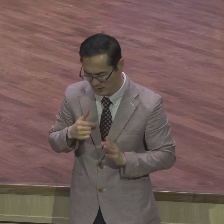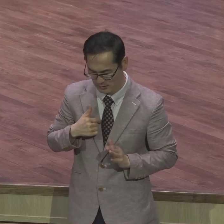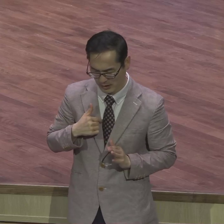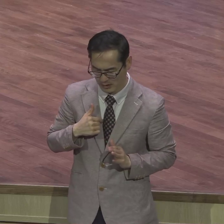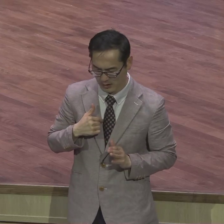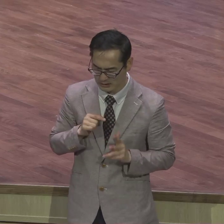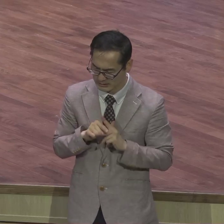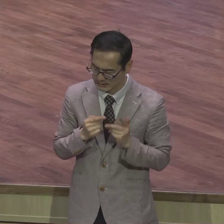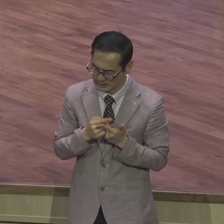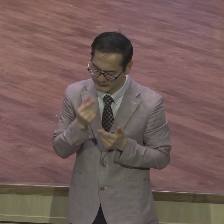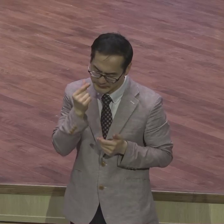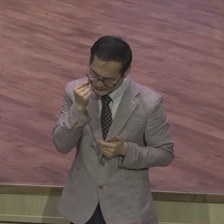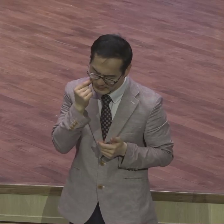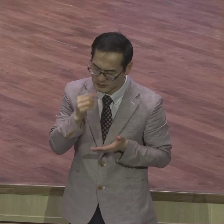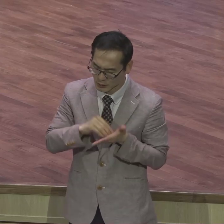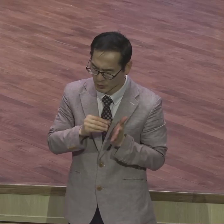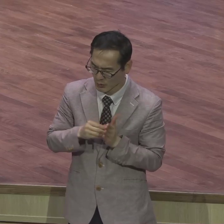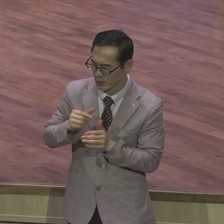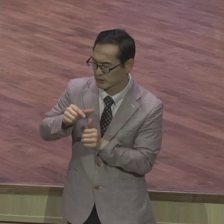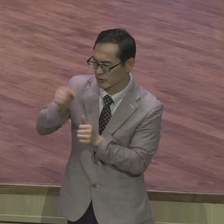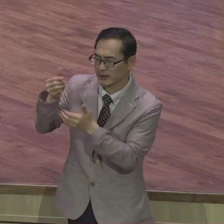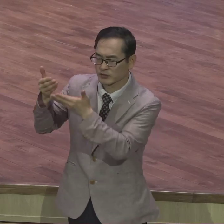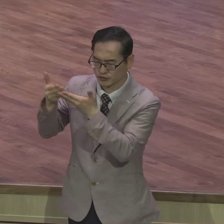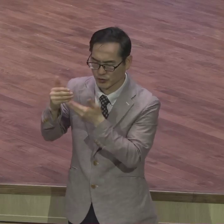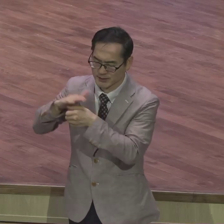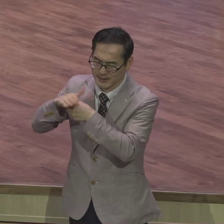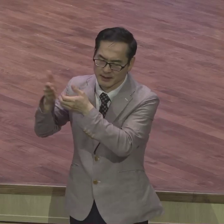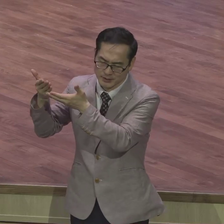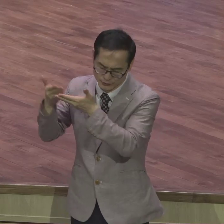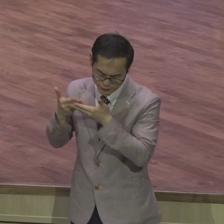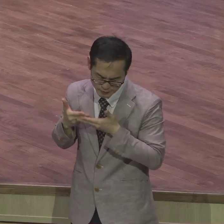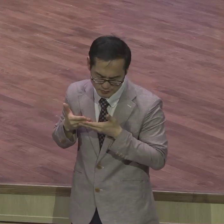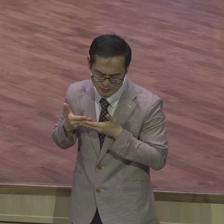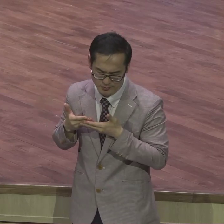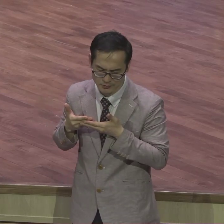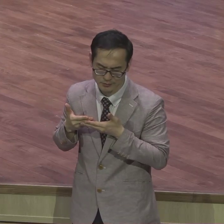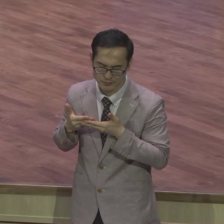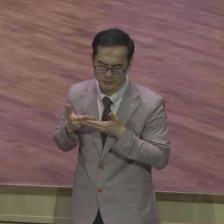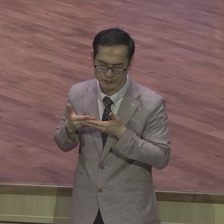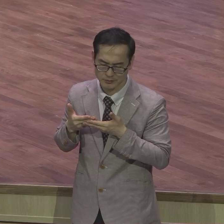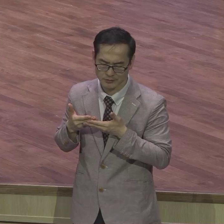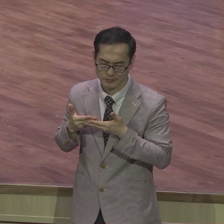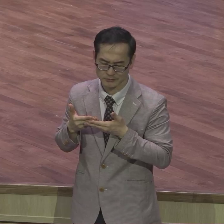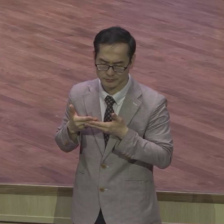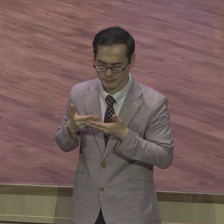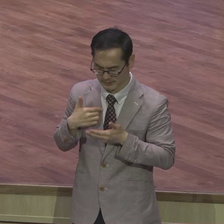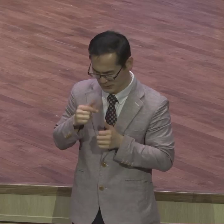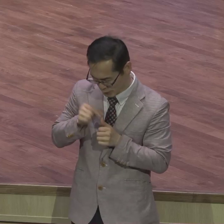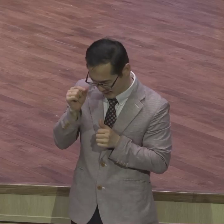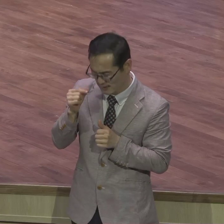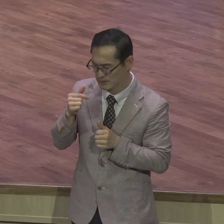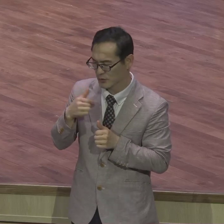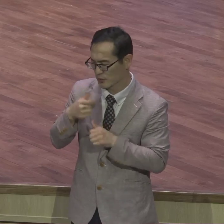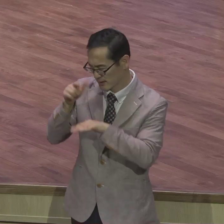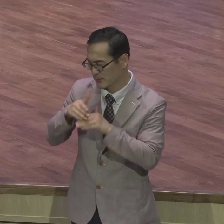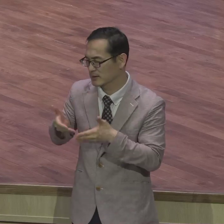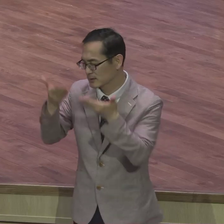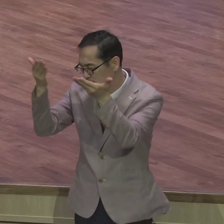하나님 구원해 주시고 하나님을 예배할 수 있도록 불러주신 것 감사합니다 이제 주신 직분 통하여